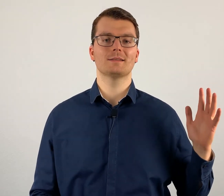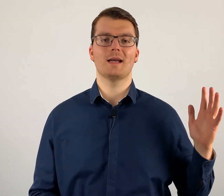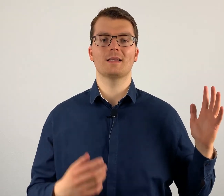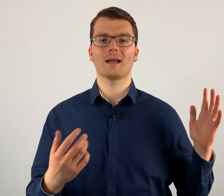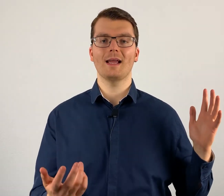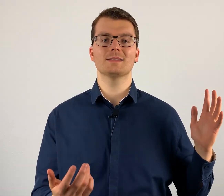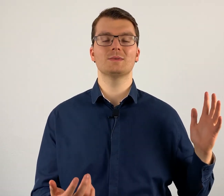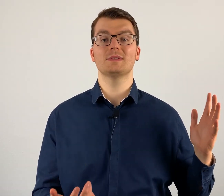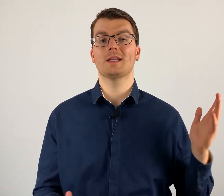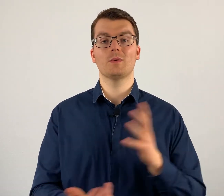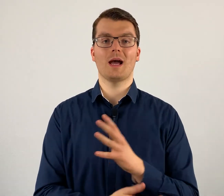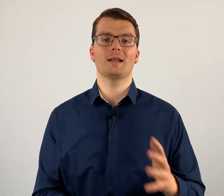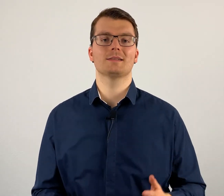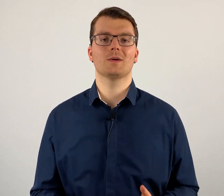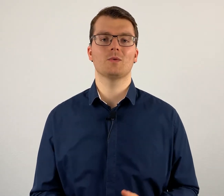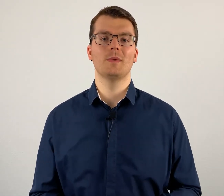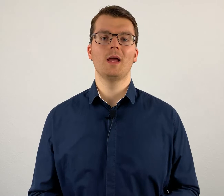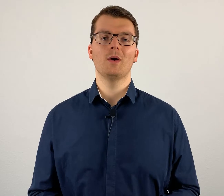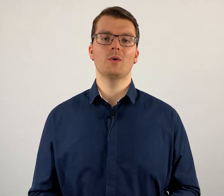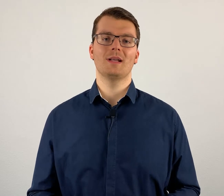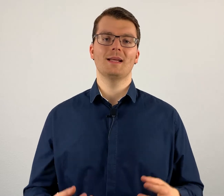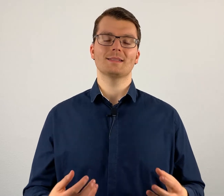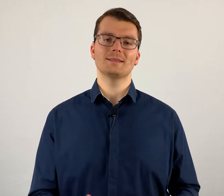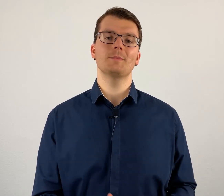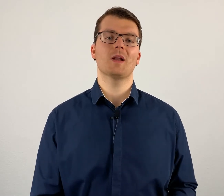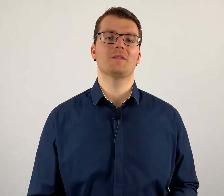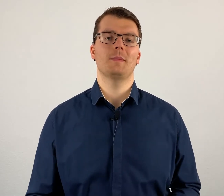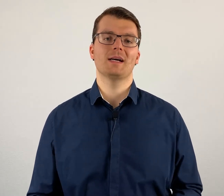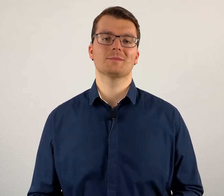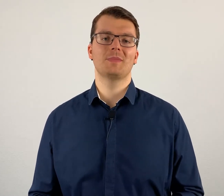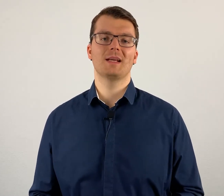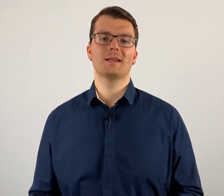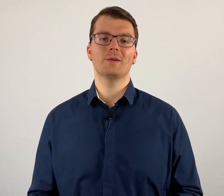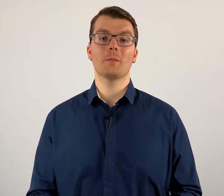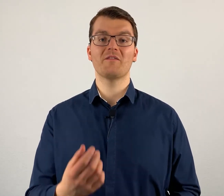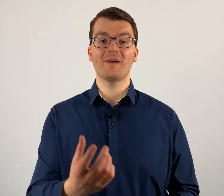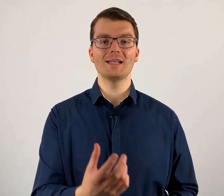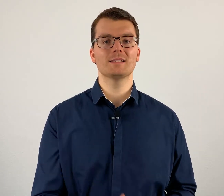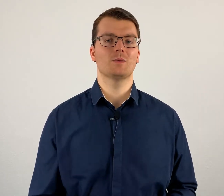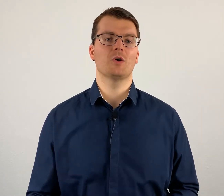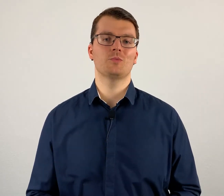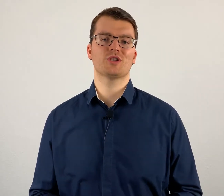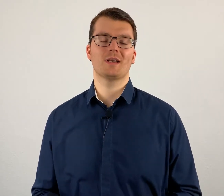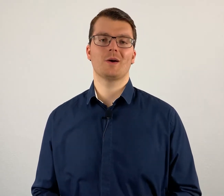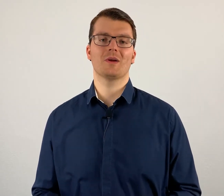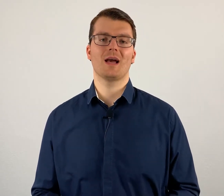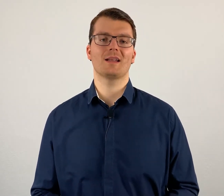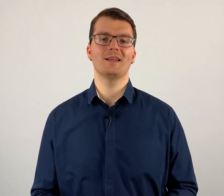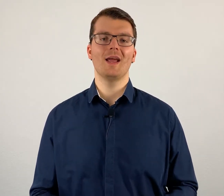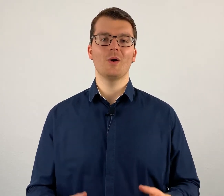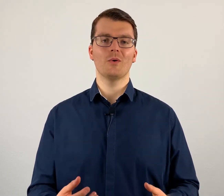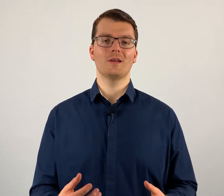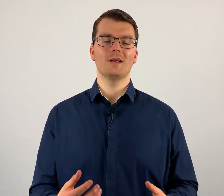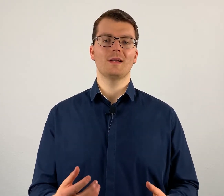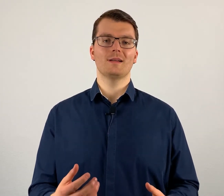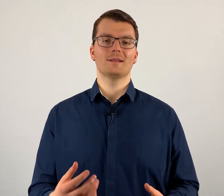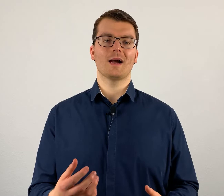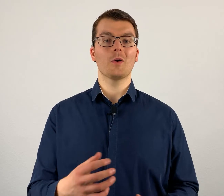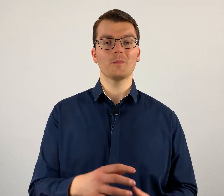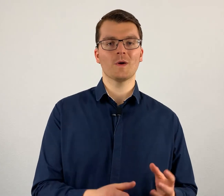Seite rechts zu sehen oder andersherum. Und das sieht man auf den ersten Blick nicht und man weiß es unter Umständen auch gar nicht. Und dann kommt noch